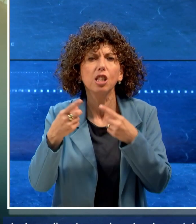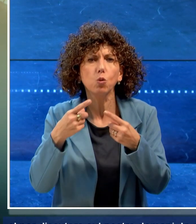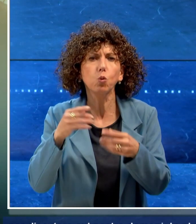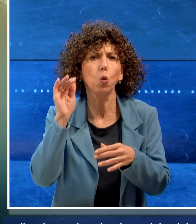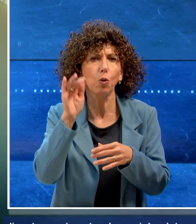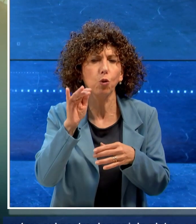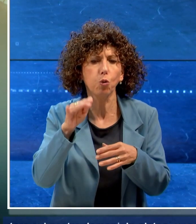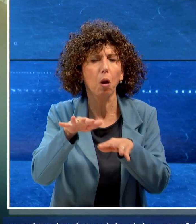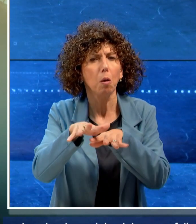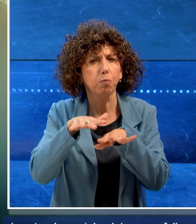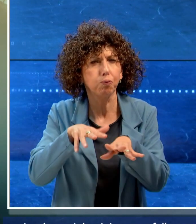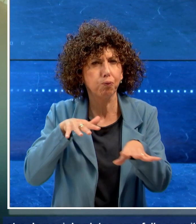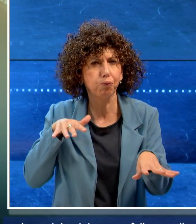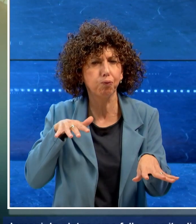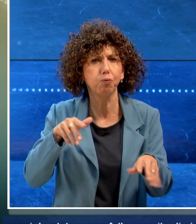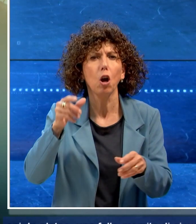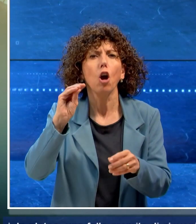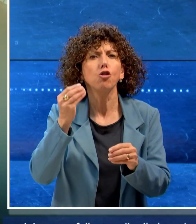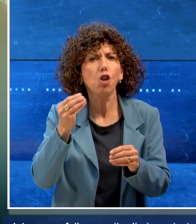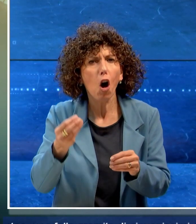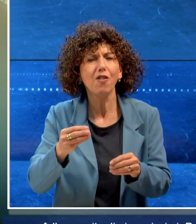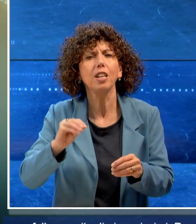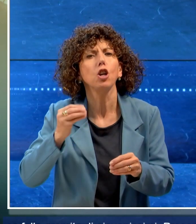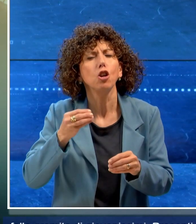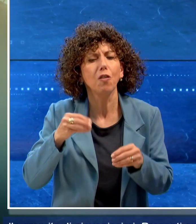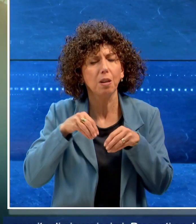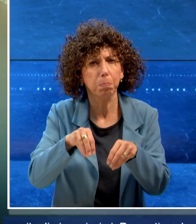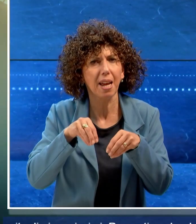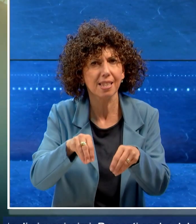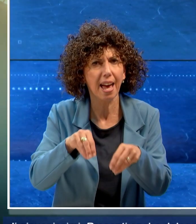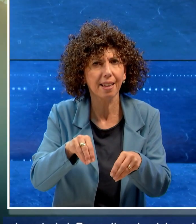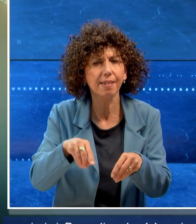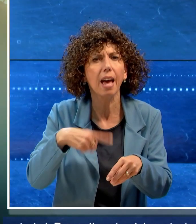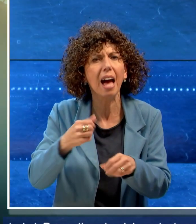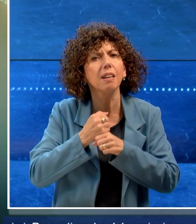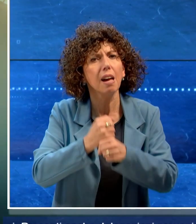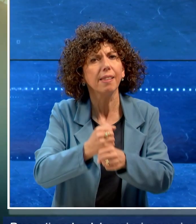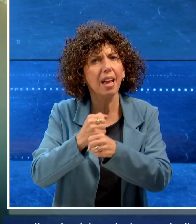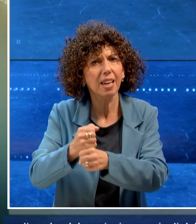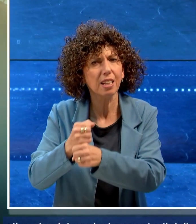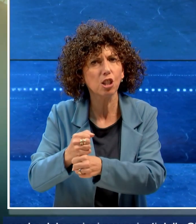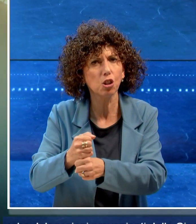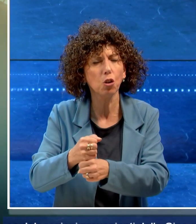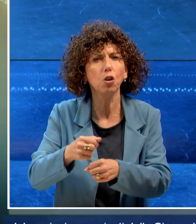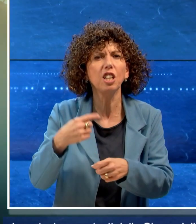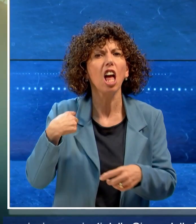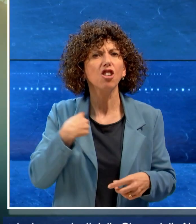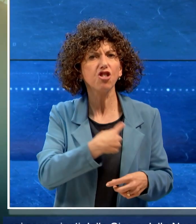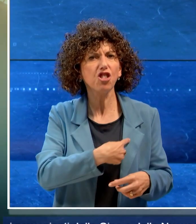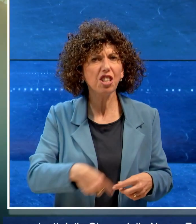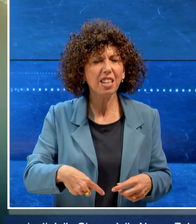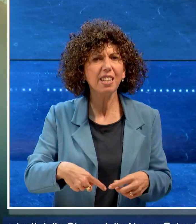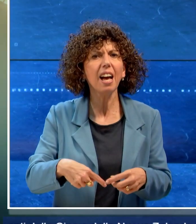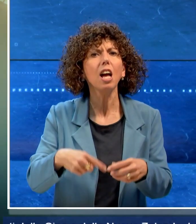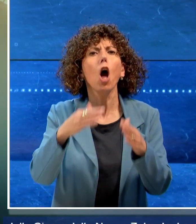platea una folla gremita di giovanissimi, presenti anche delegazioni provenienti dalla Cina e dalla